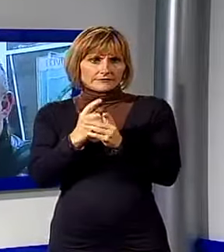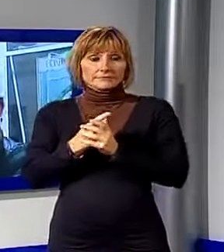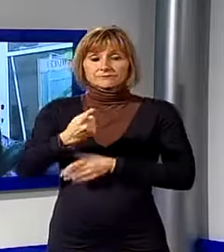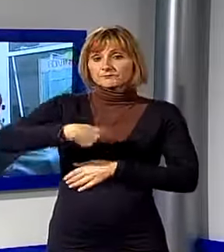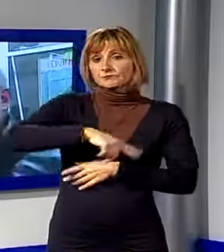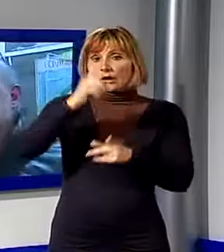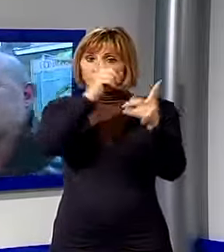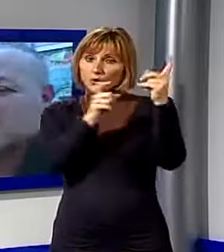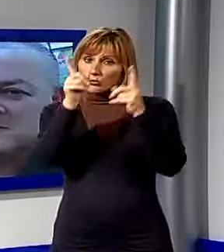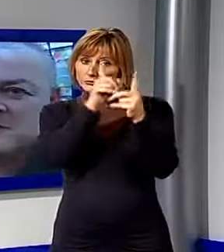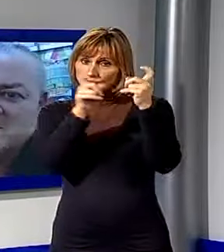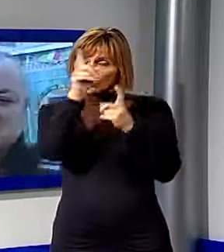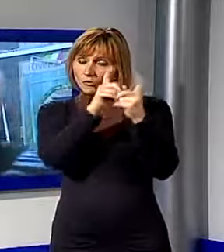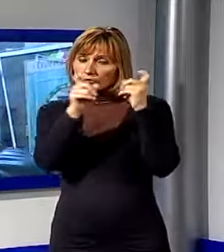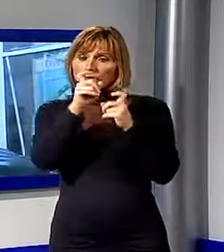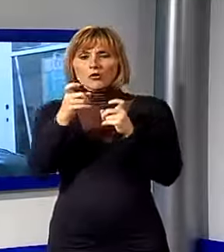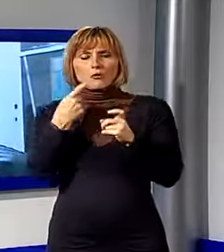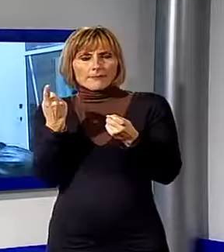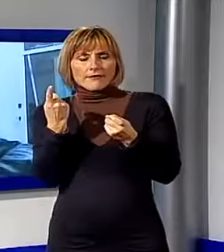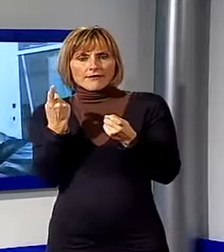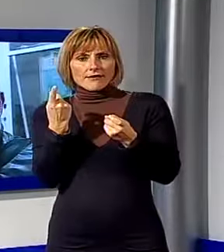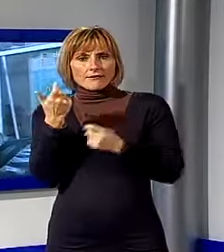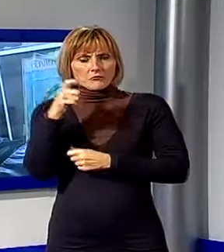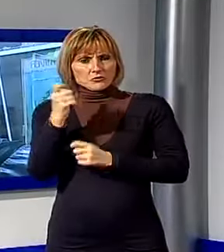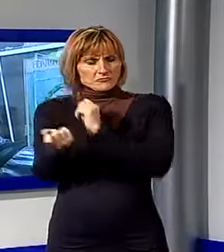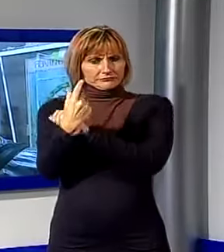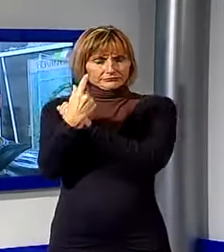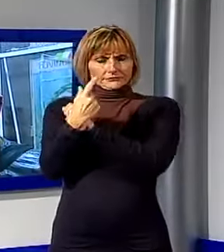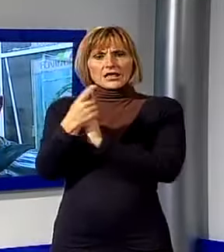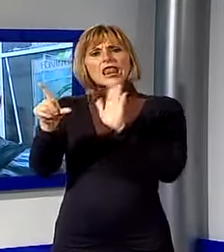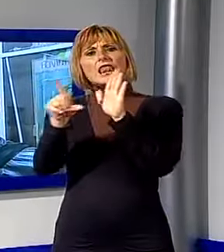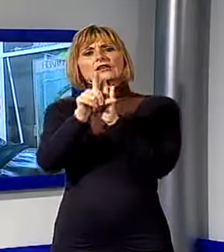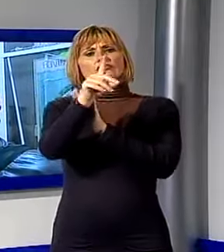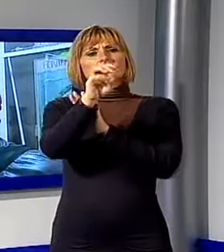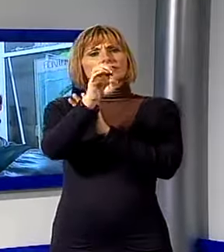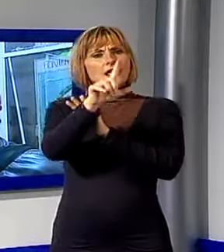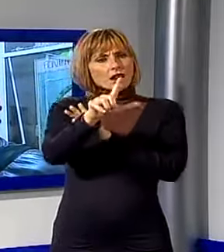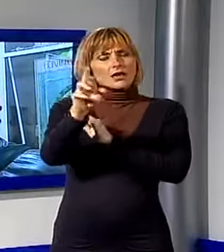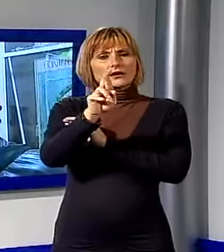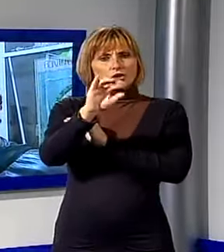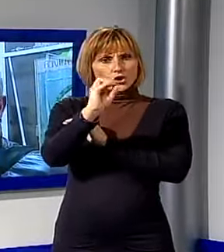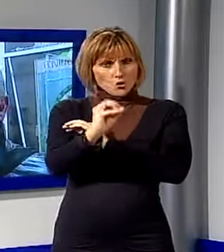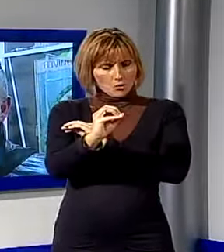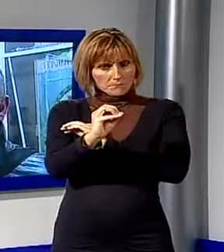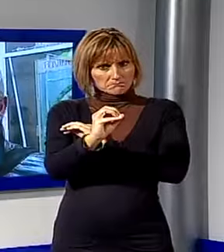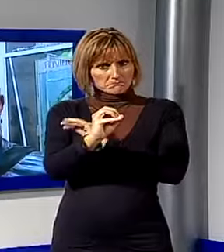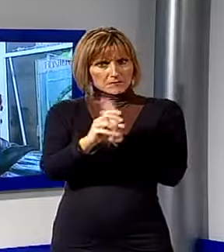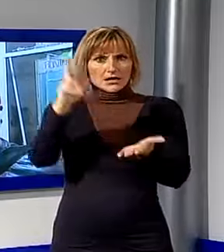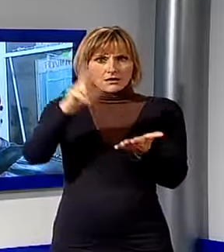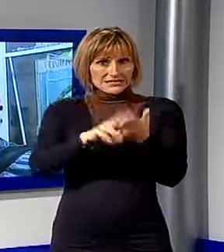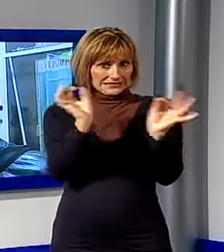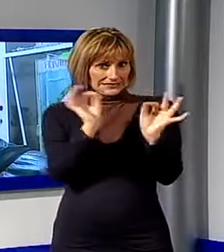derivano da un delirio istituzionale in pratica, qui abbiamo una legge, la legge del Rio che non è ancora entrata in vigore e già viene